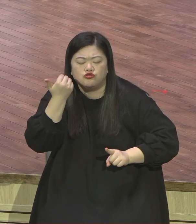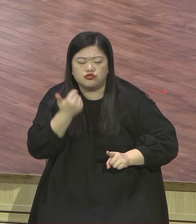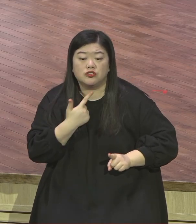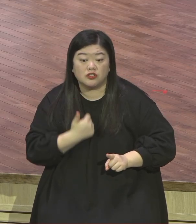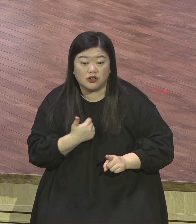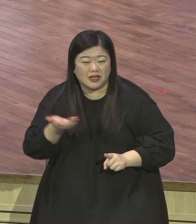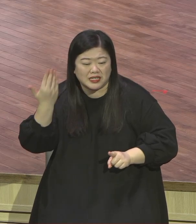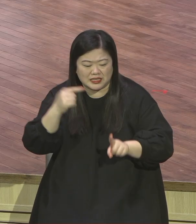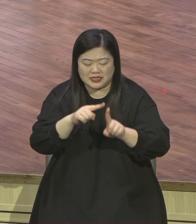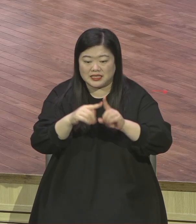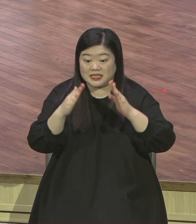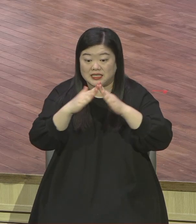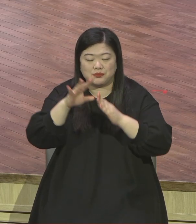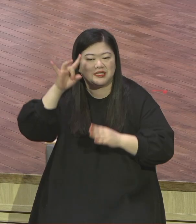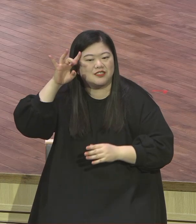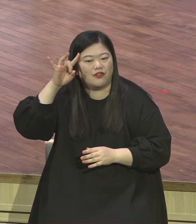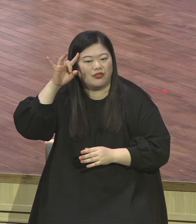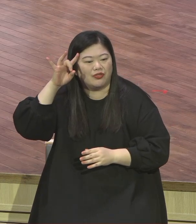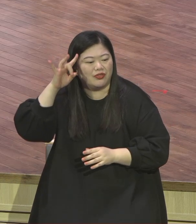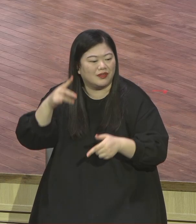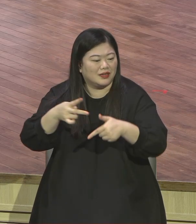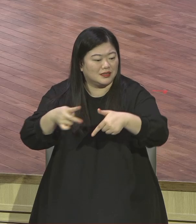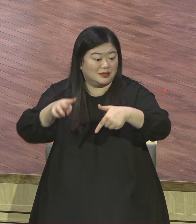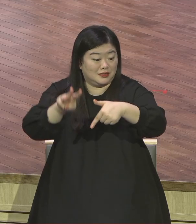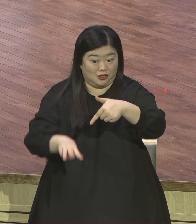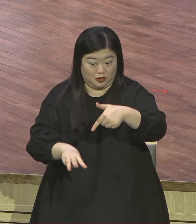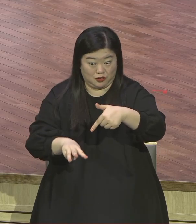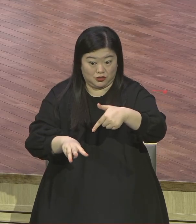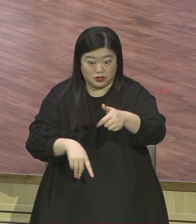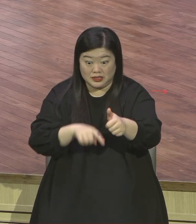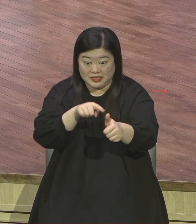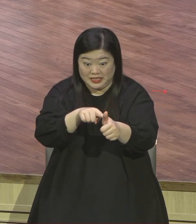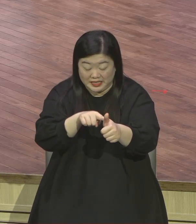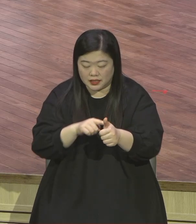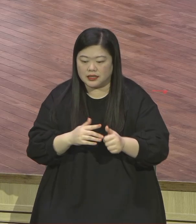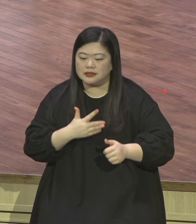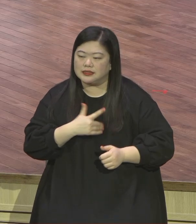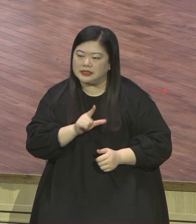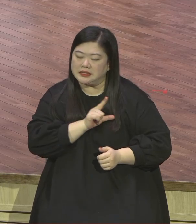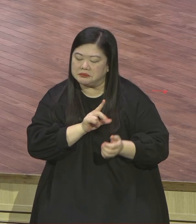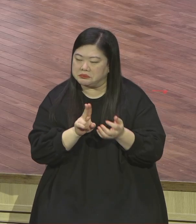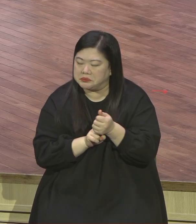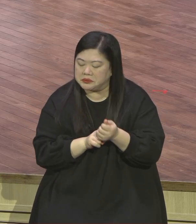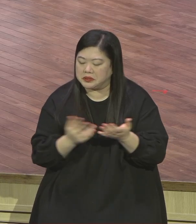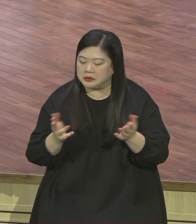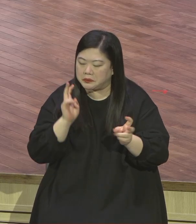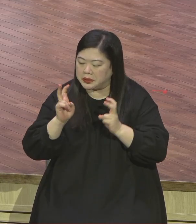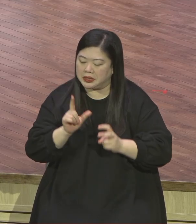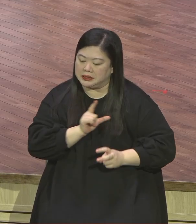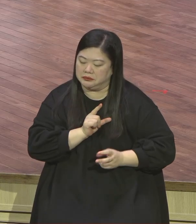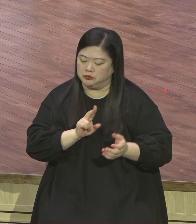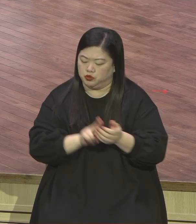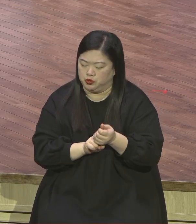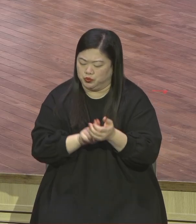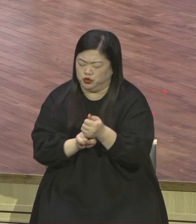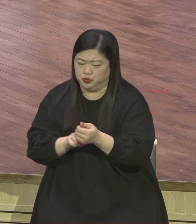강사 진력, 진력 6개월 그렇게 신형을 선고받았는데 방역을